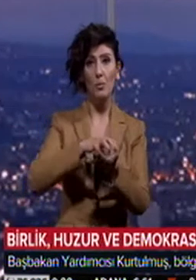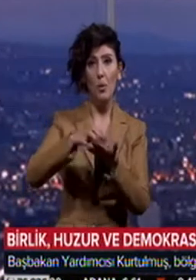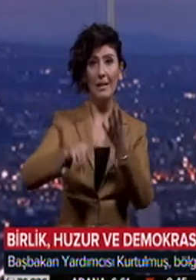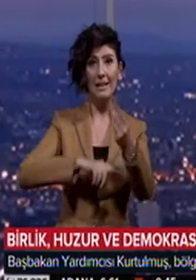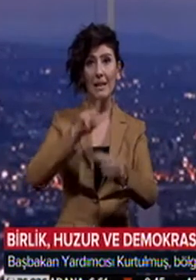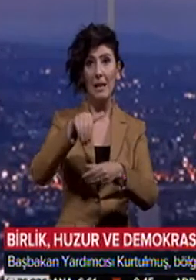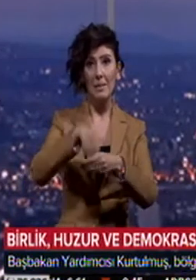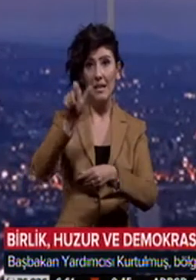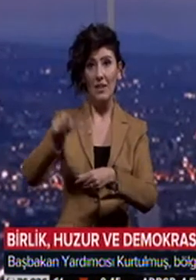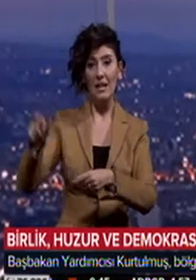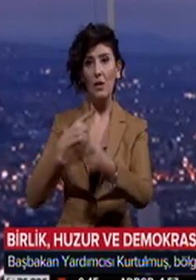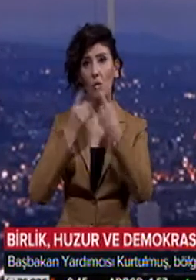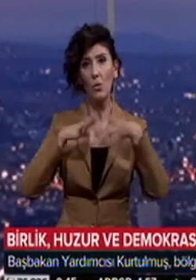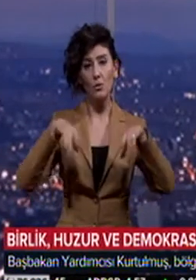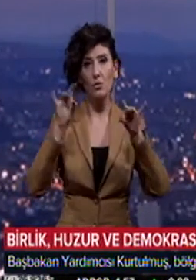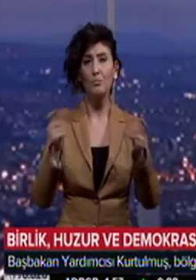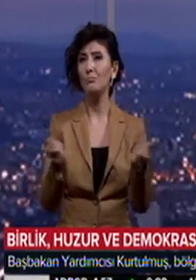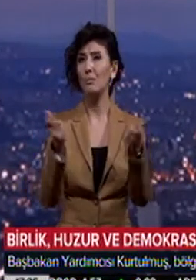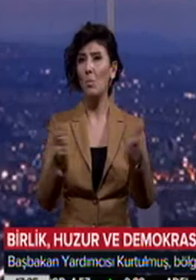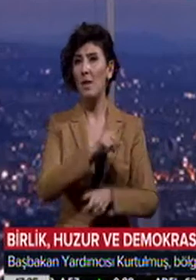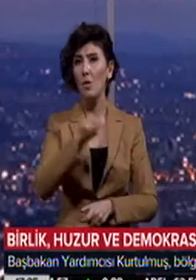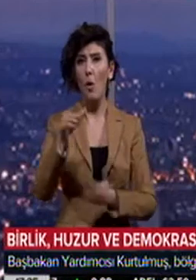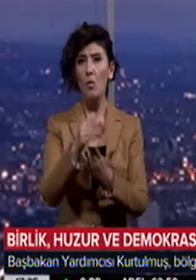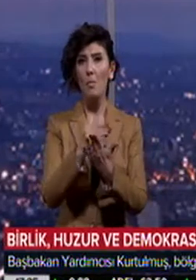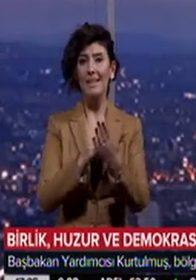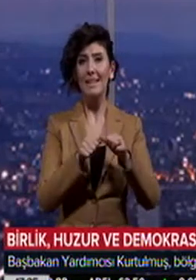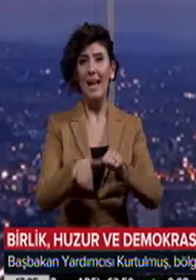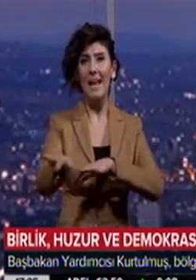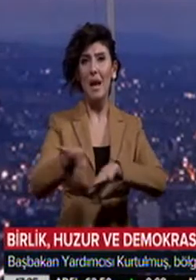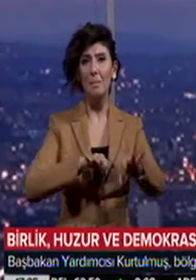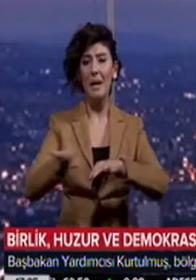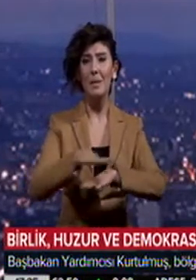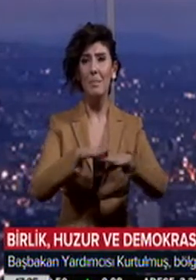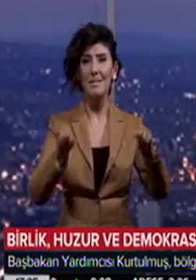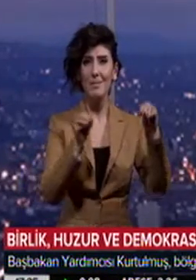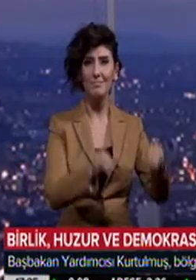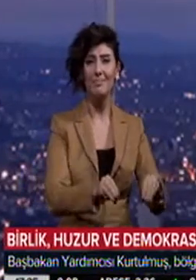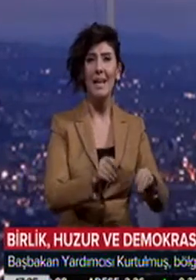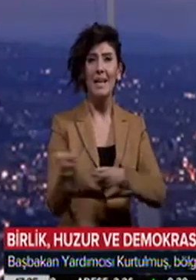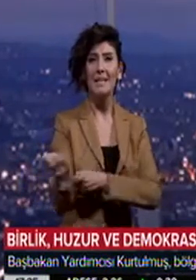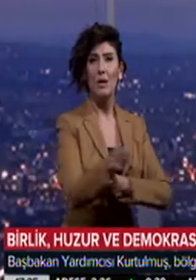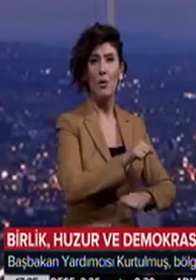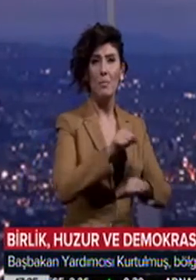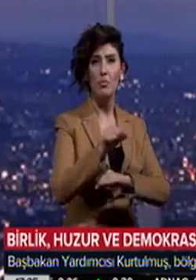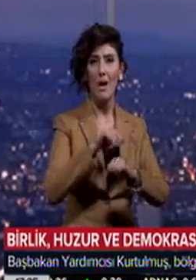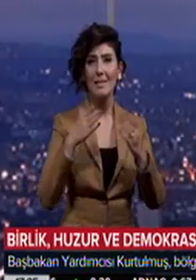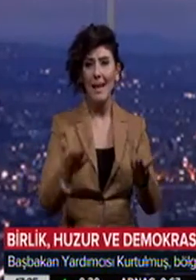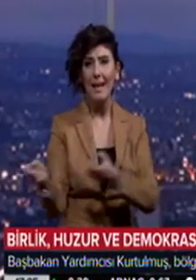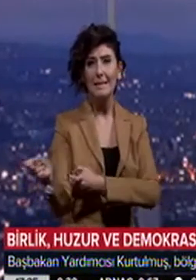bölgesindeki illerin milletvekilleriyle görüştü. Toplantıda 10 maddelik eylem planı masaya yatırıldı. Terörle mücadele, terörden